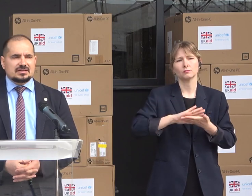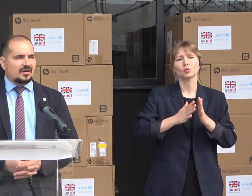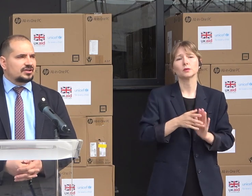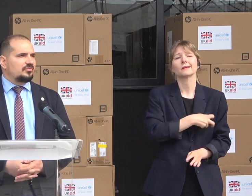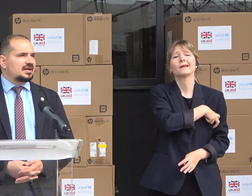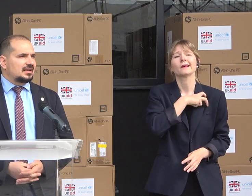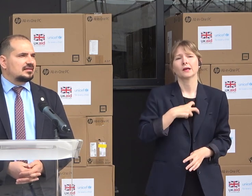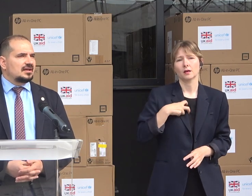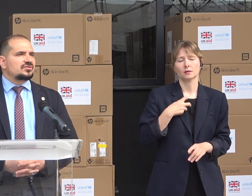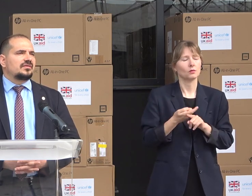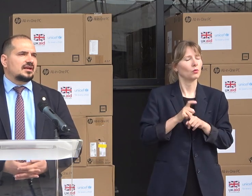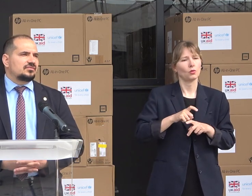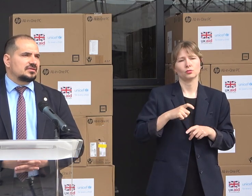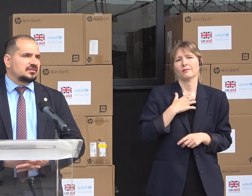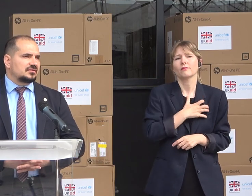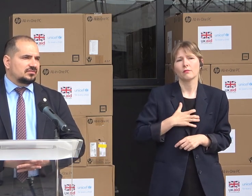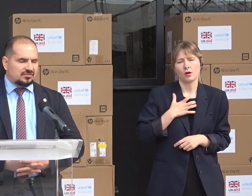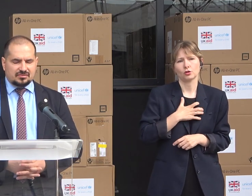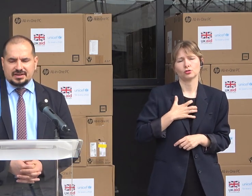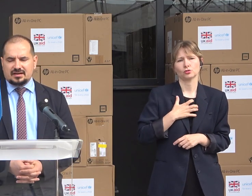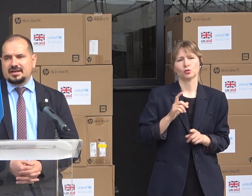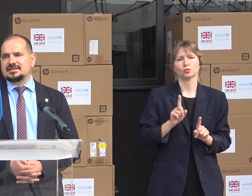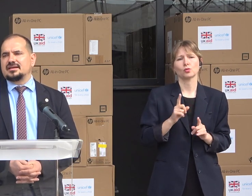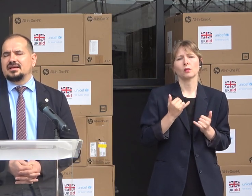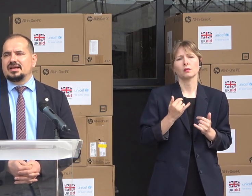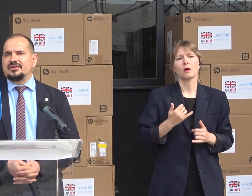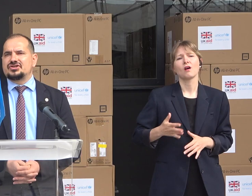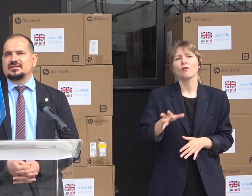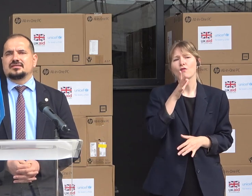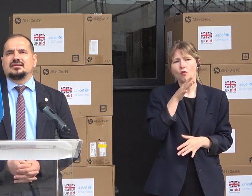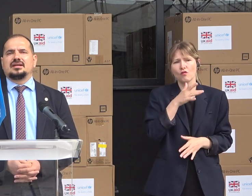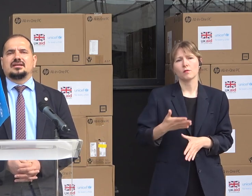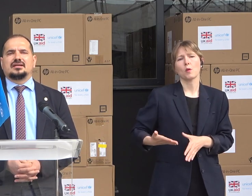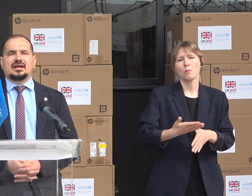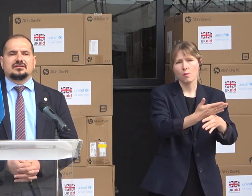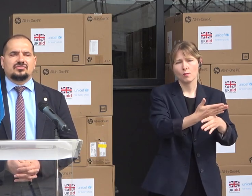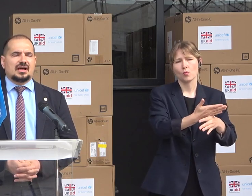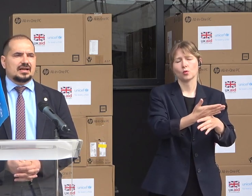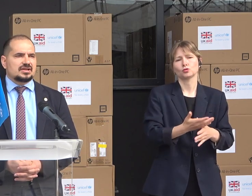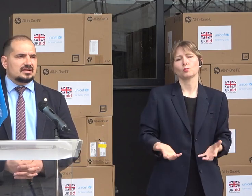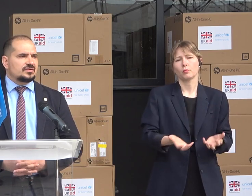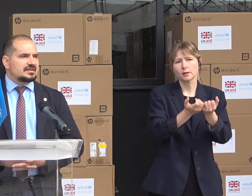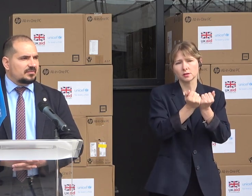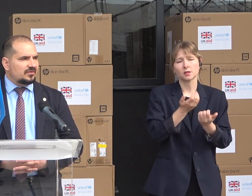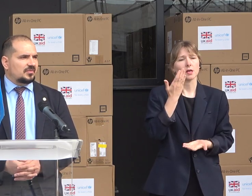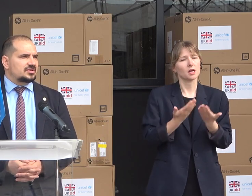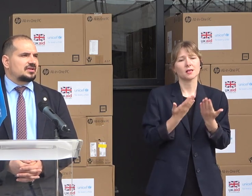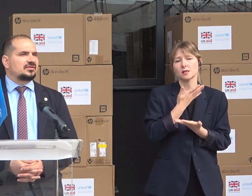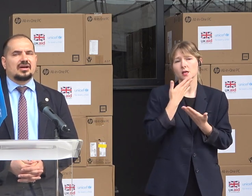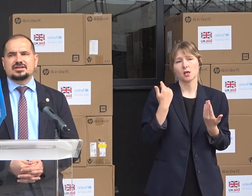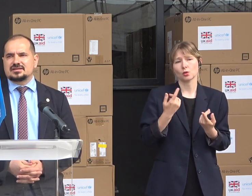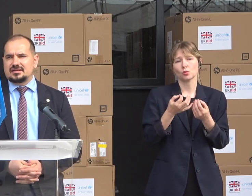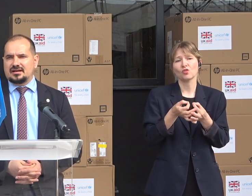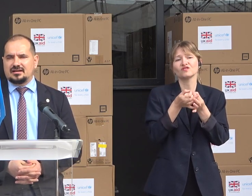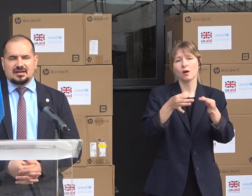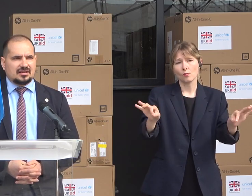Este foarte complicat să oferi o intervenție eficientă dacă nu ai acces la un sistem informațional,